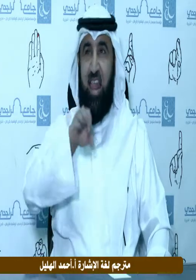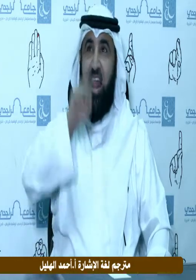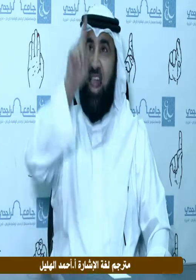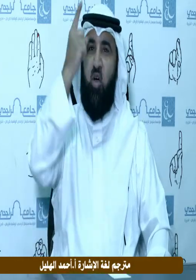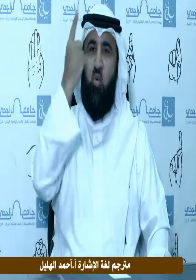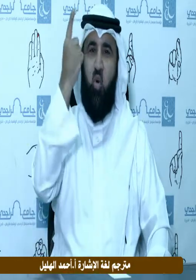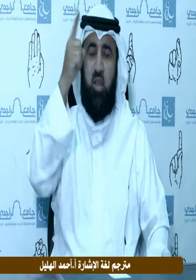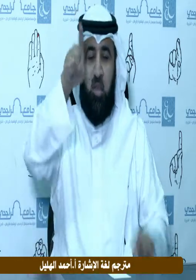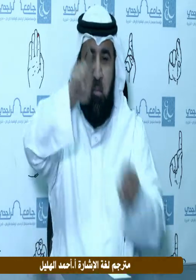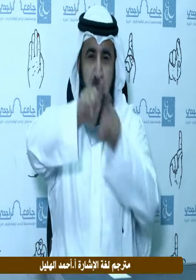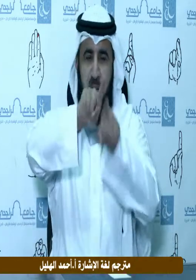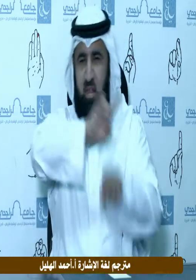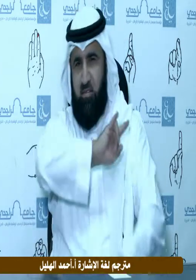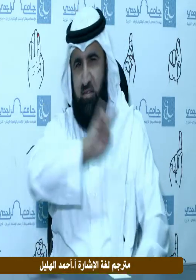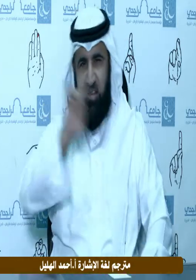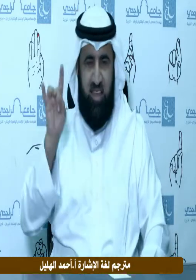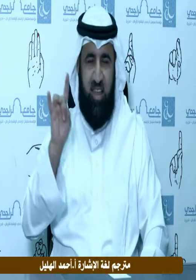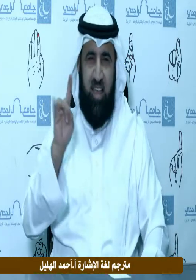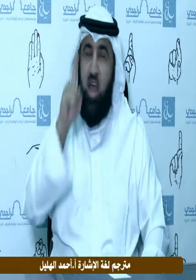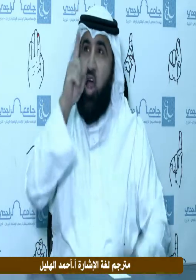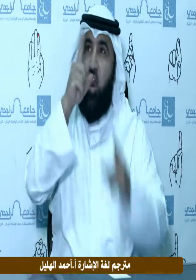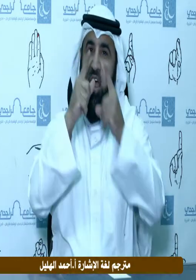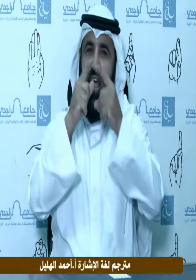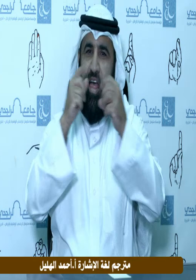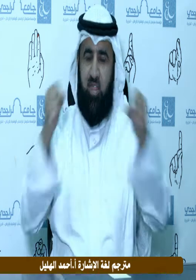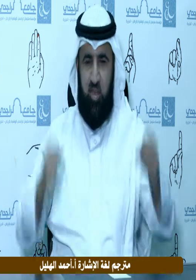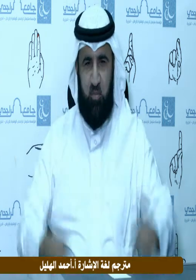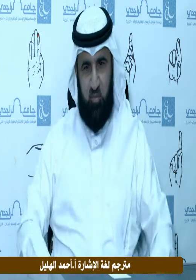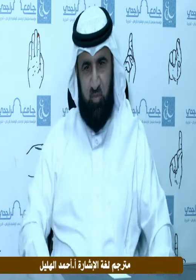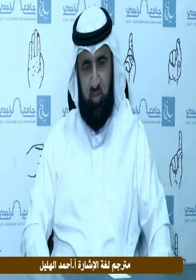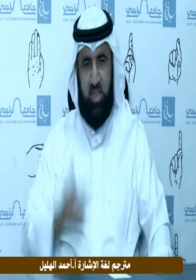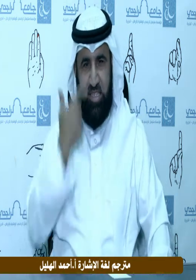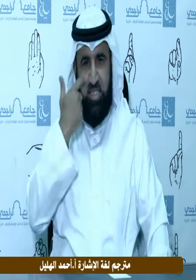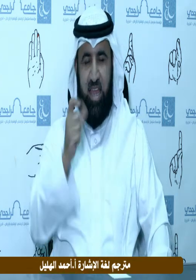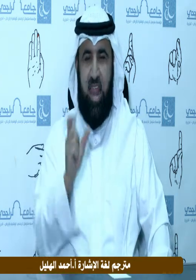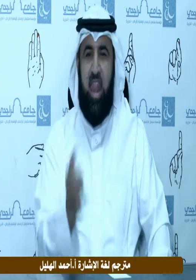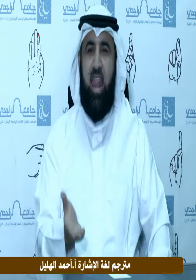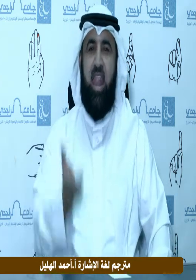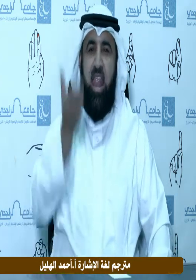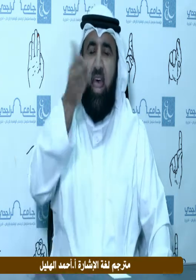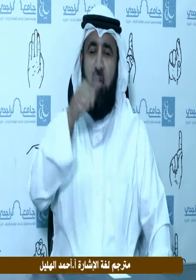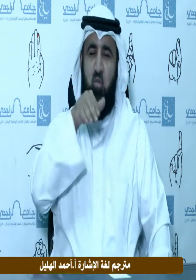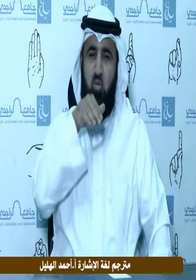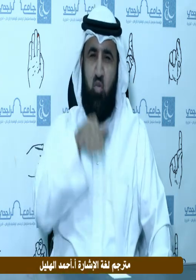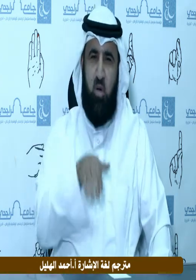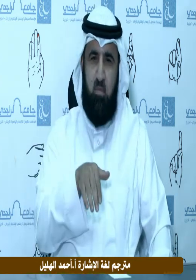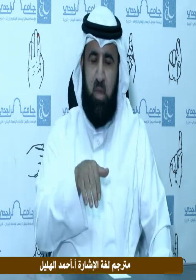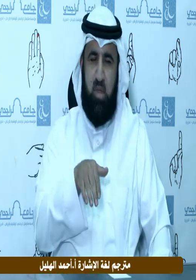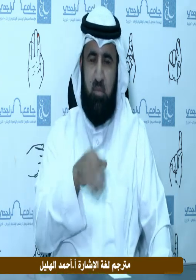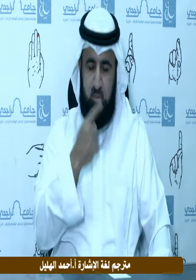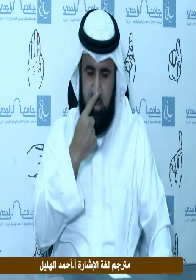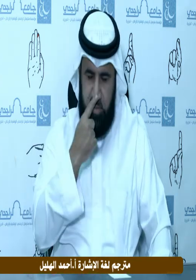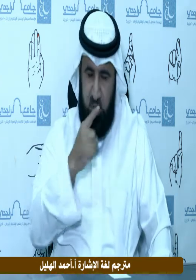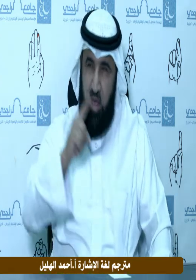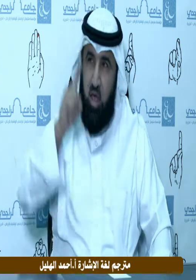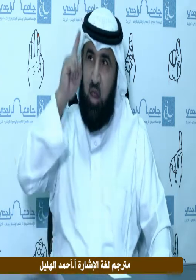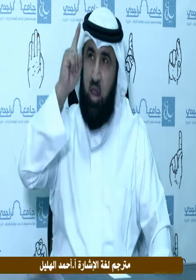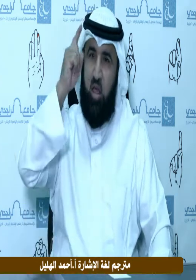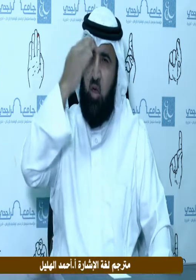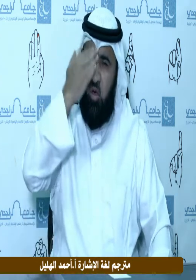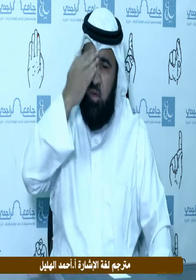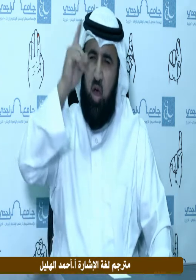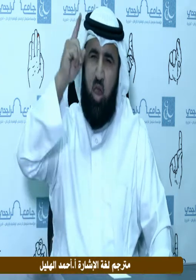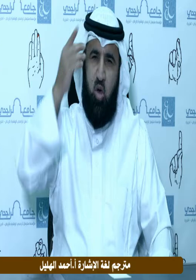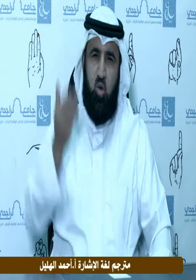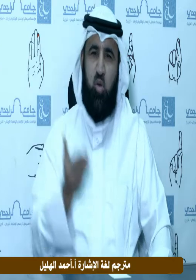وحده لا شريك له تعظيما لشأنه وأشهد أن سيدنا ونبينا محمدًا عبده ورسوله